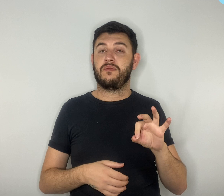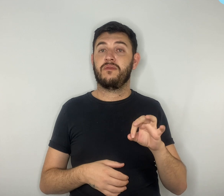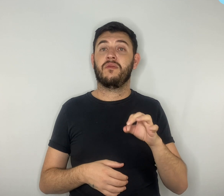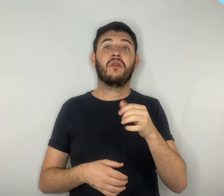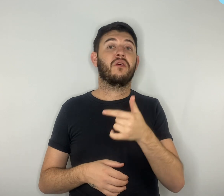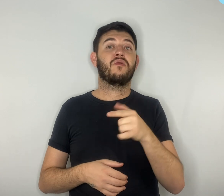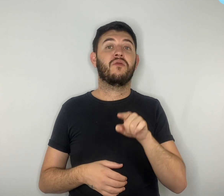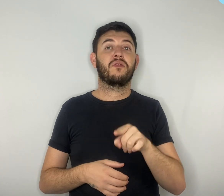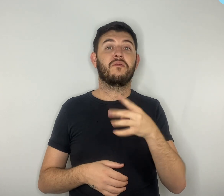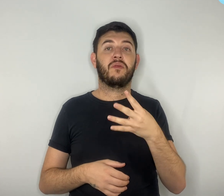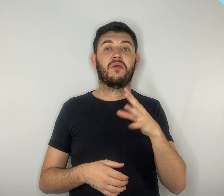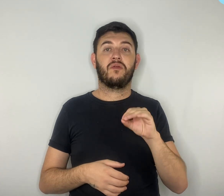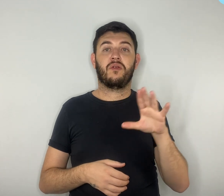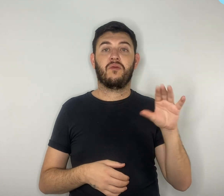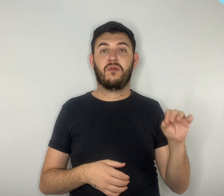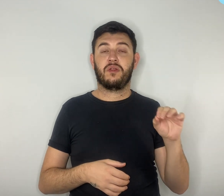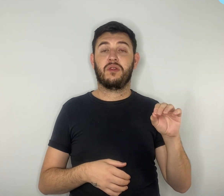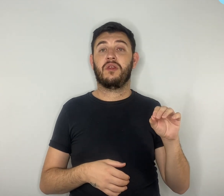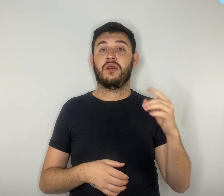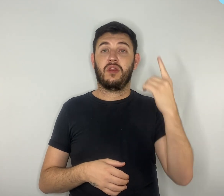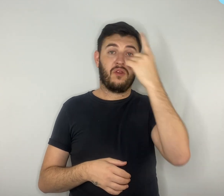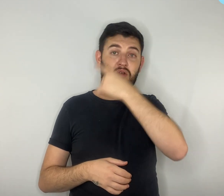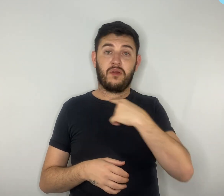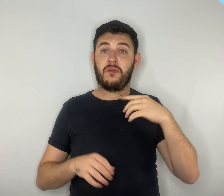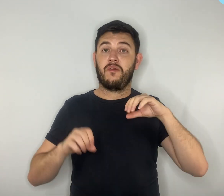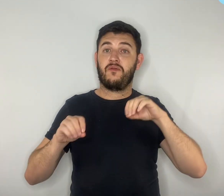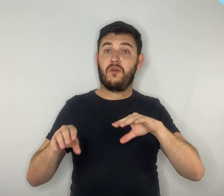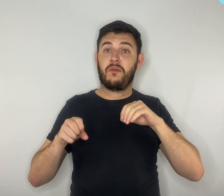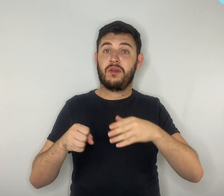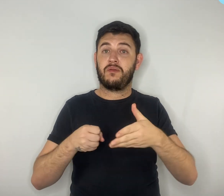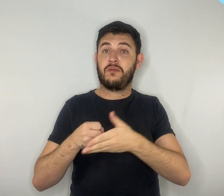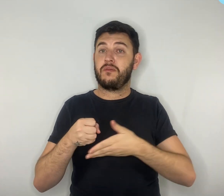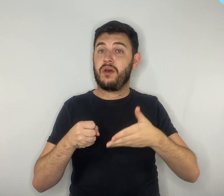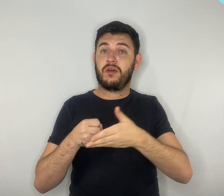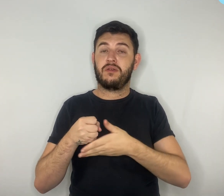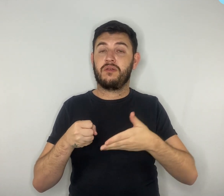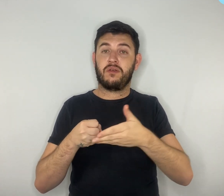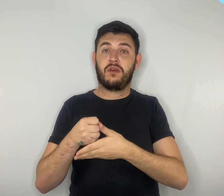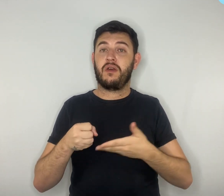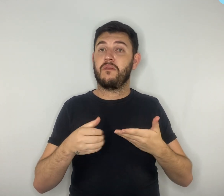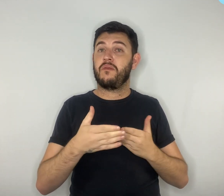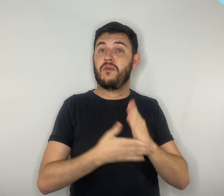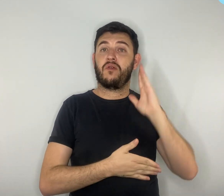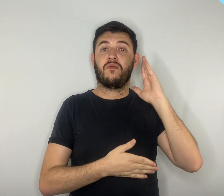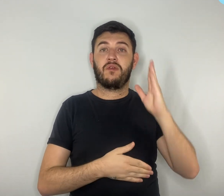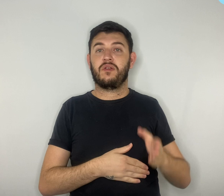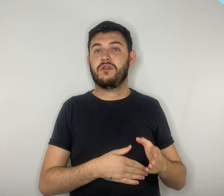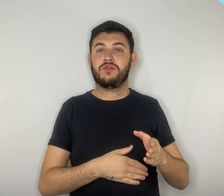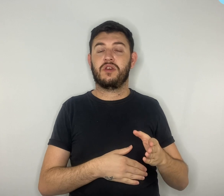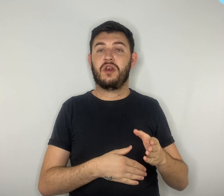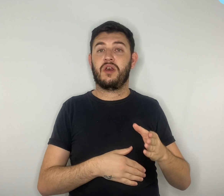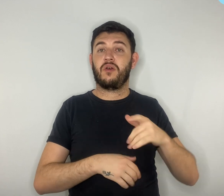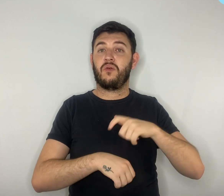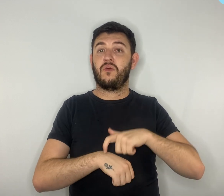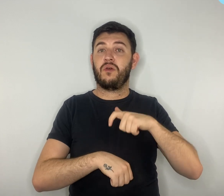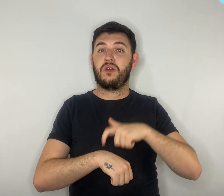horas para a formação geral básica já tinham sido aprovadas durante a tramitação do PL